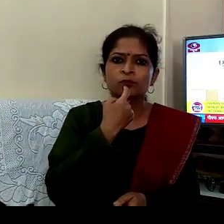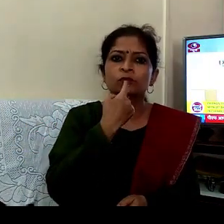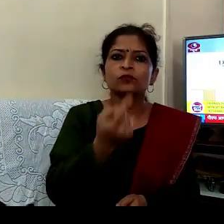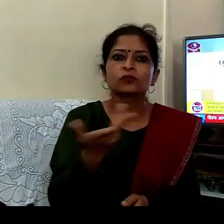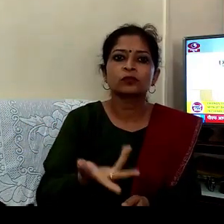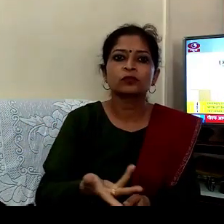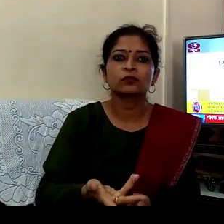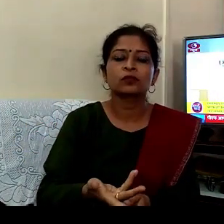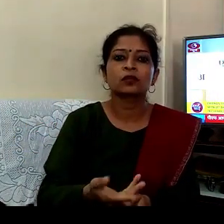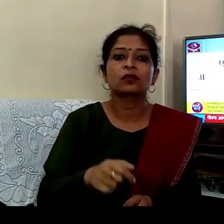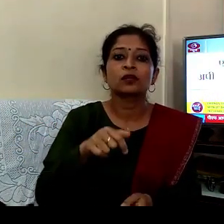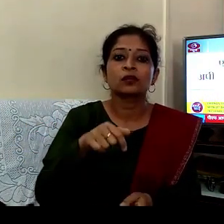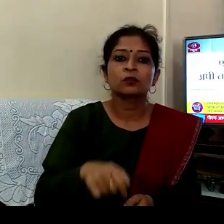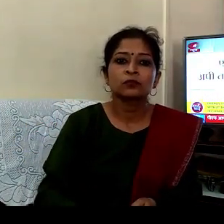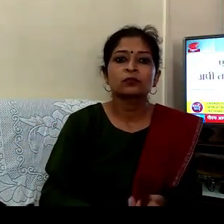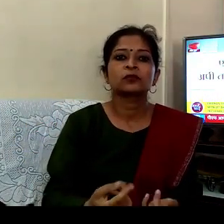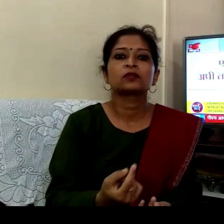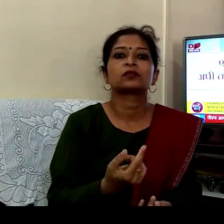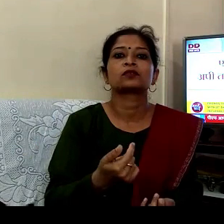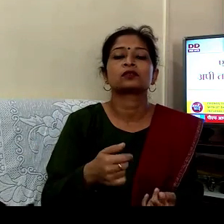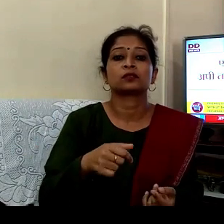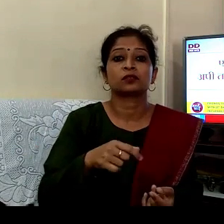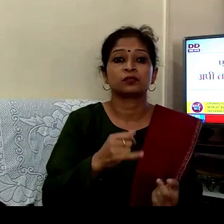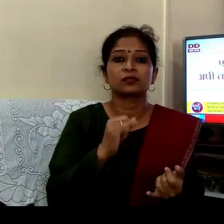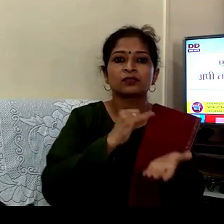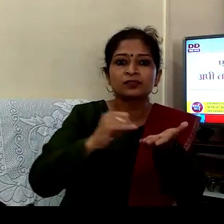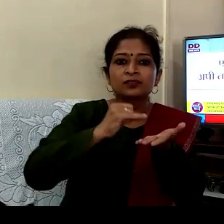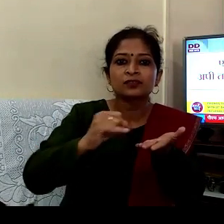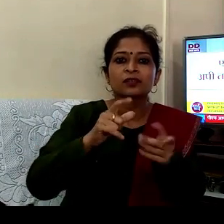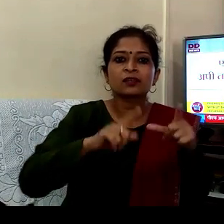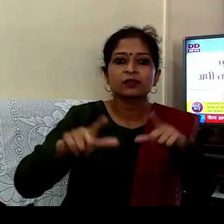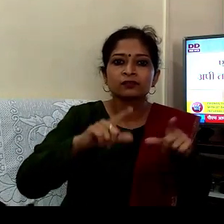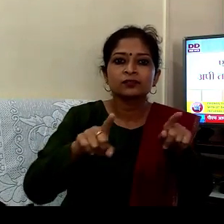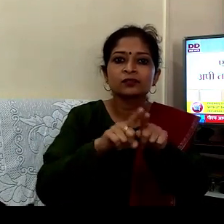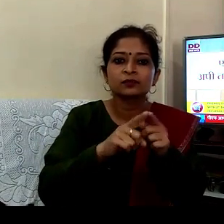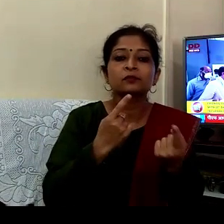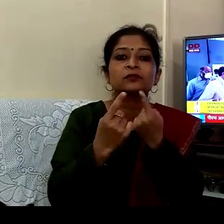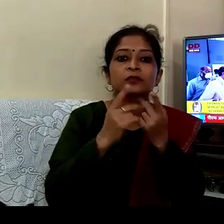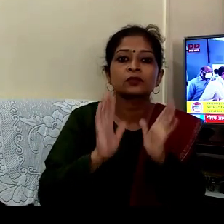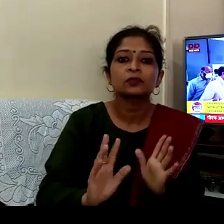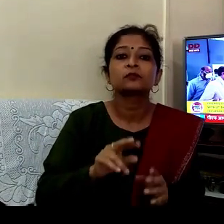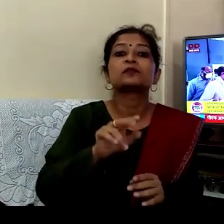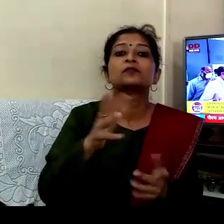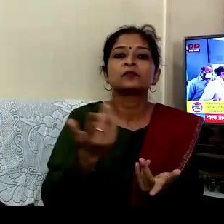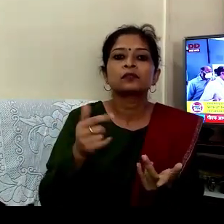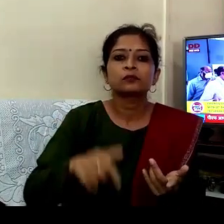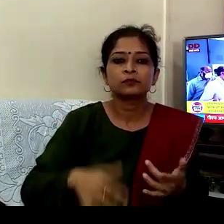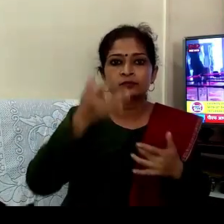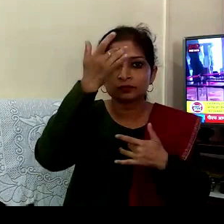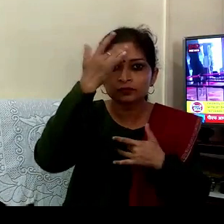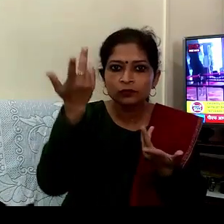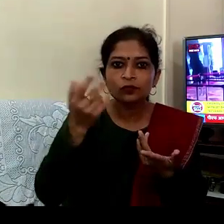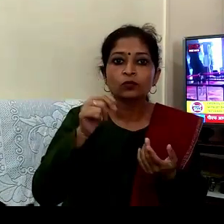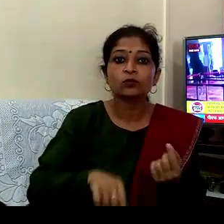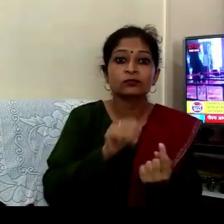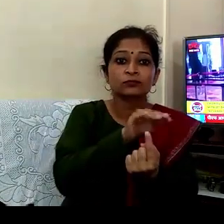اے وم اے و وکارہ اپی ترونہ سادھیتے سکھم یعنی بیماری اور اس